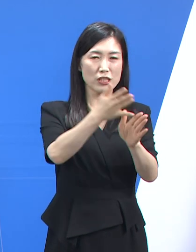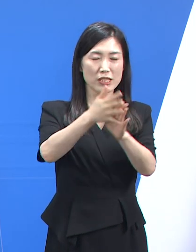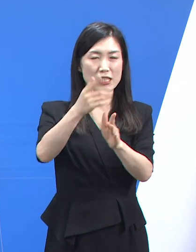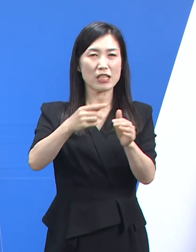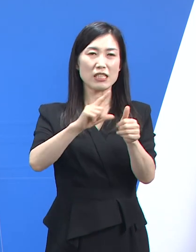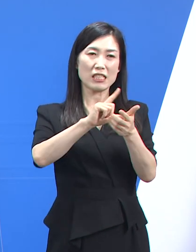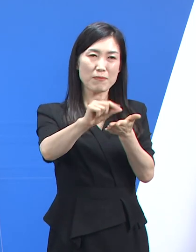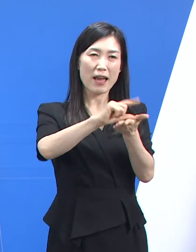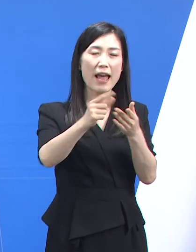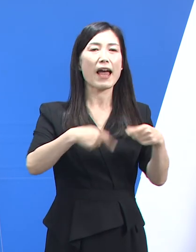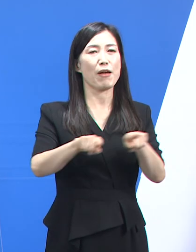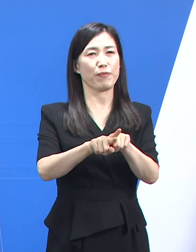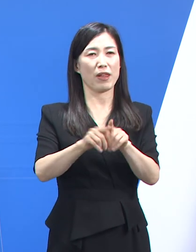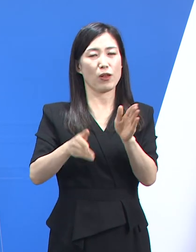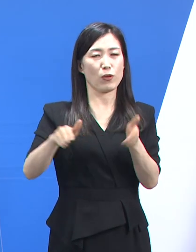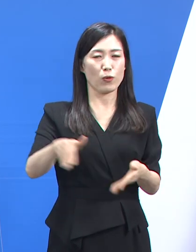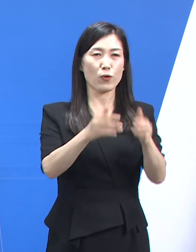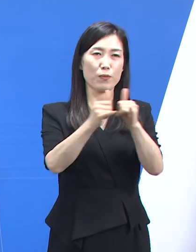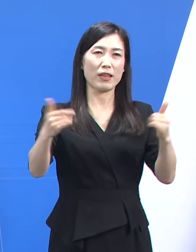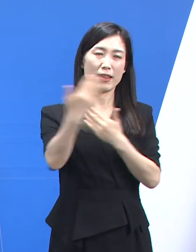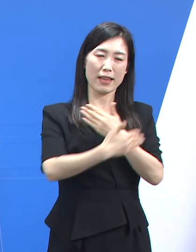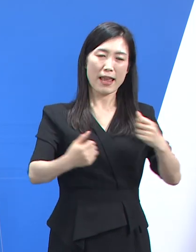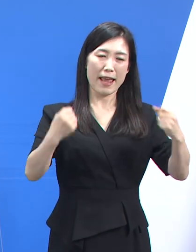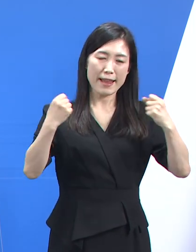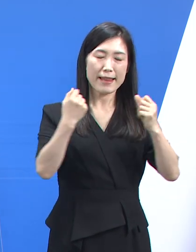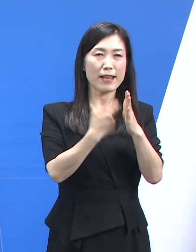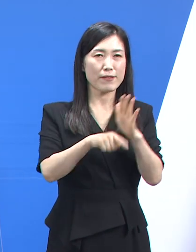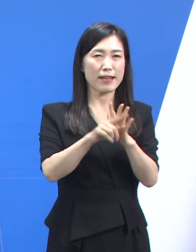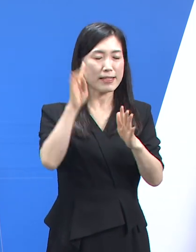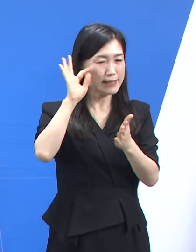도민의 안전을 위해 최선을 다하겠습니다. 감사합니다.